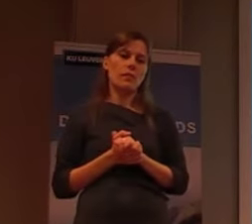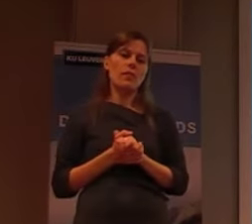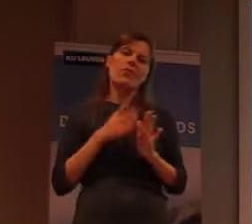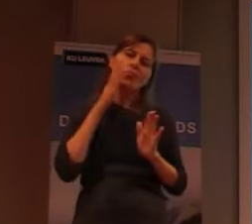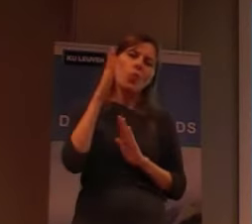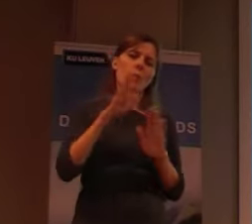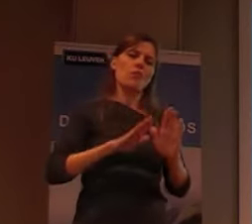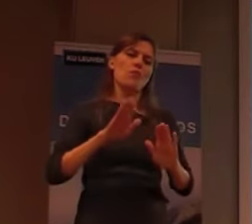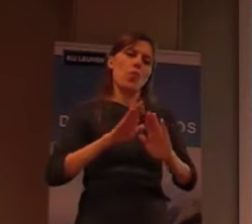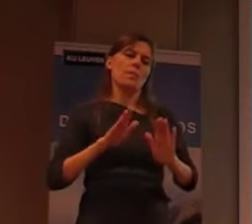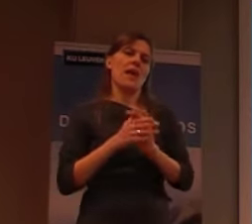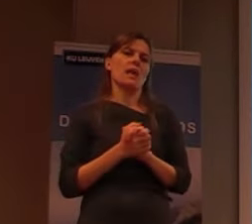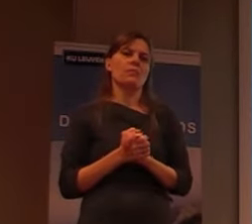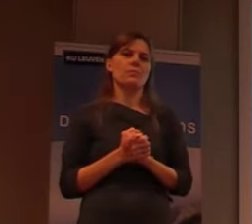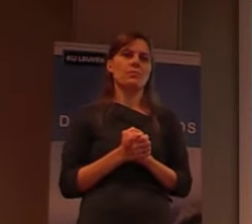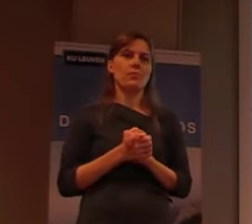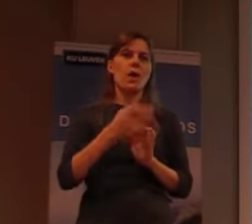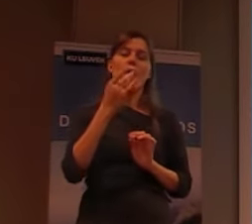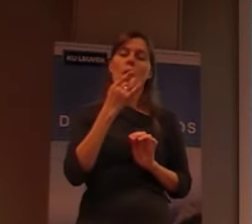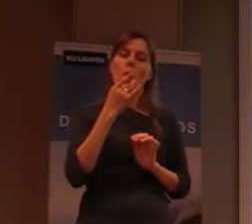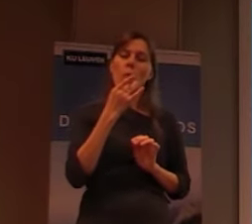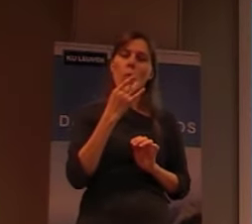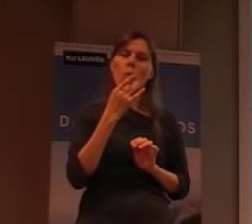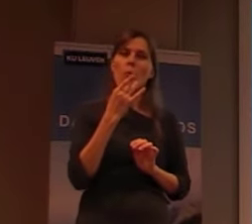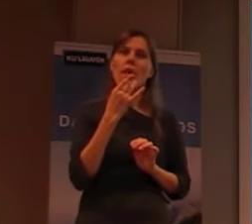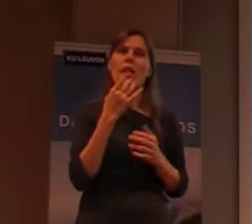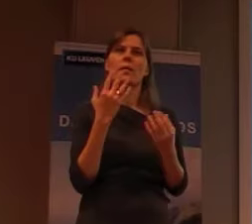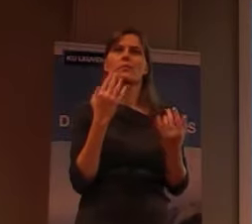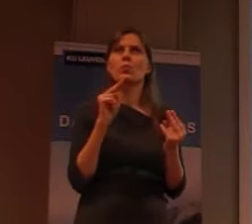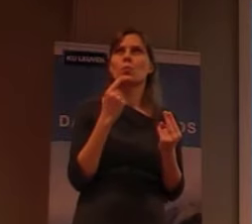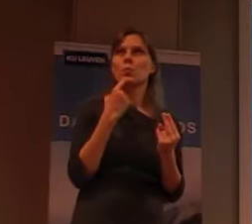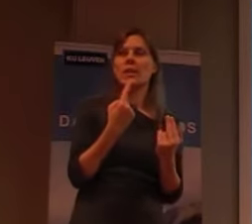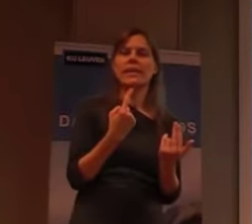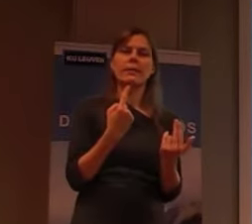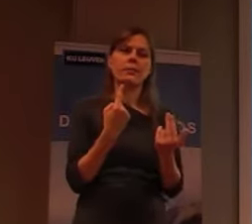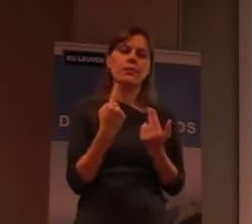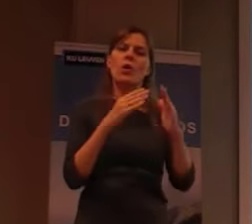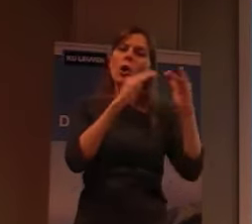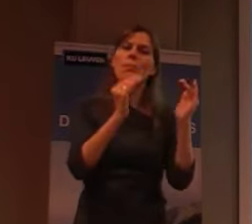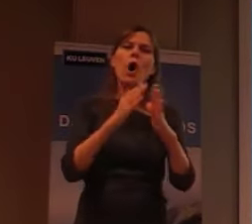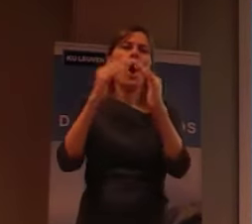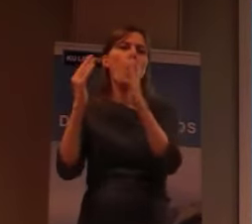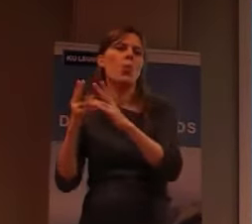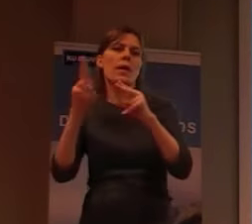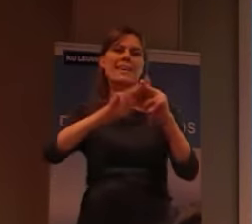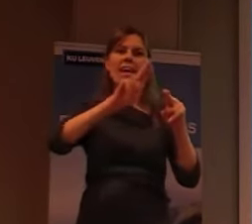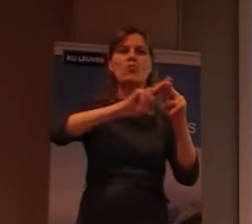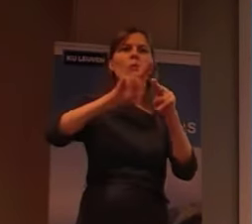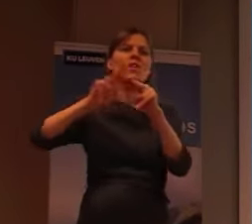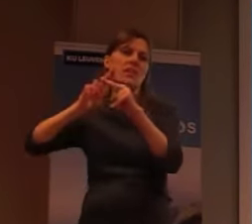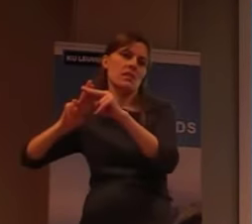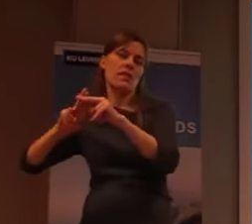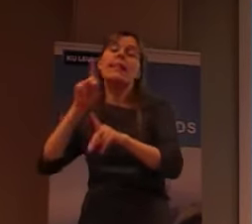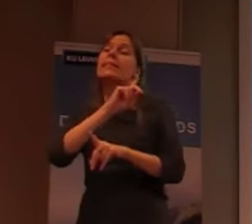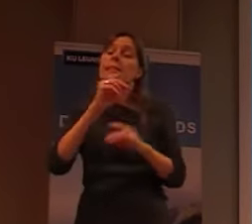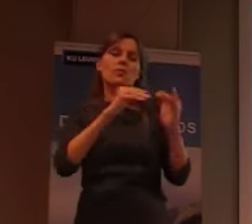om, vooral, de, hoe zou ik zeggen, de gebouwen, te gaan restaureren, dat zijn dus niet, gebouwen,